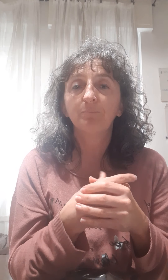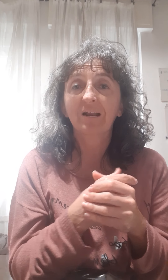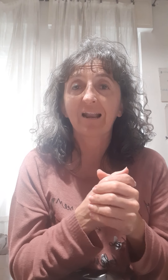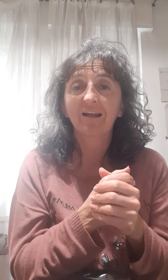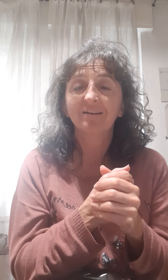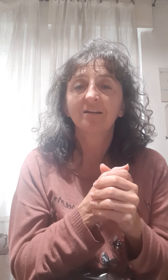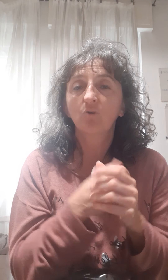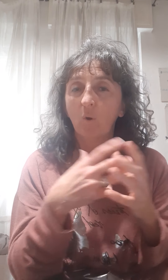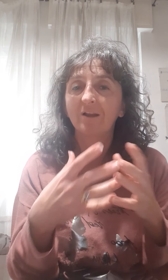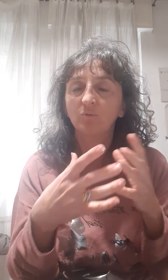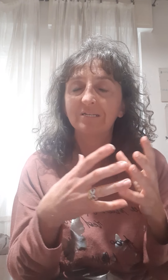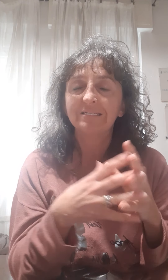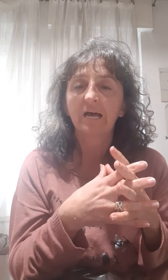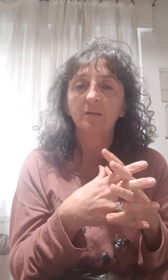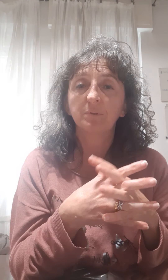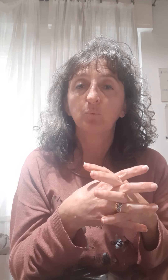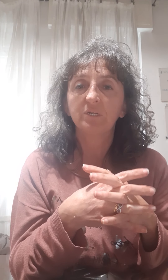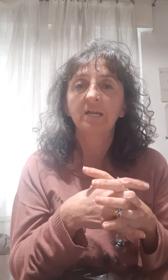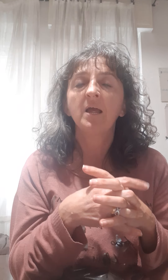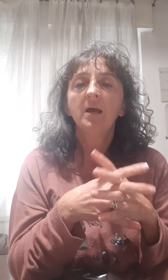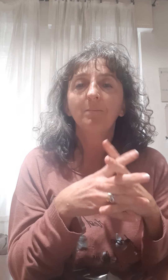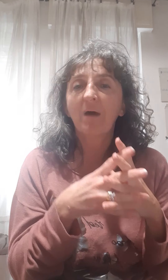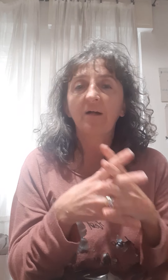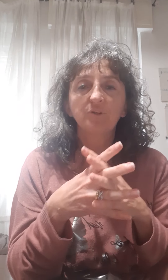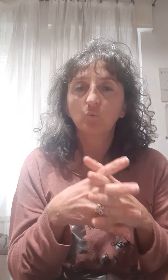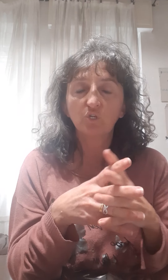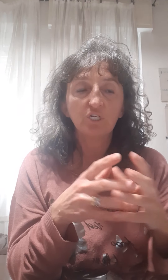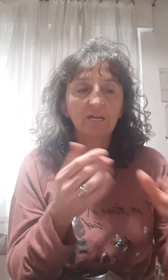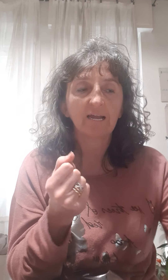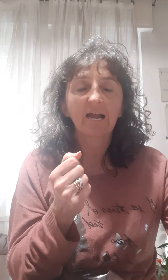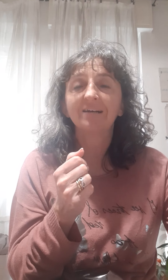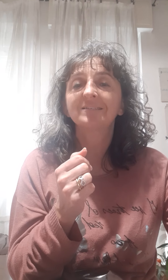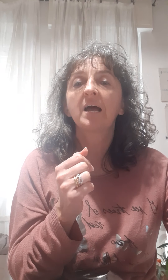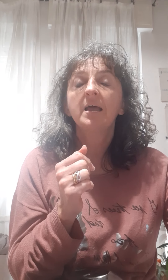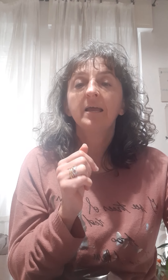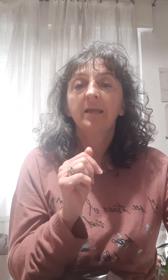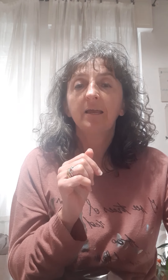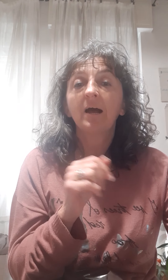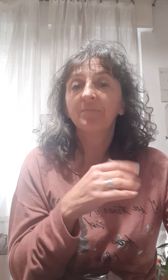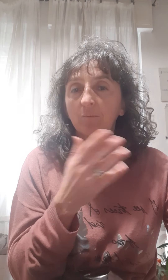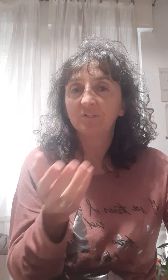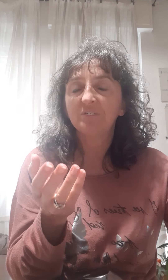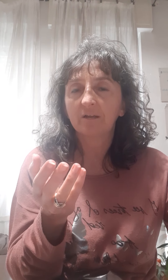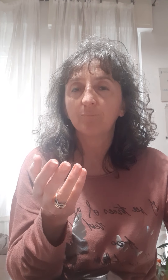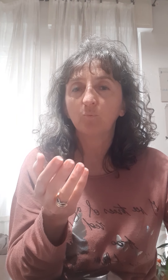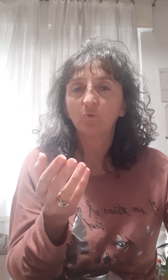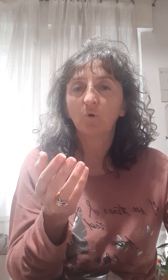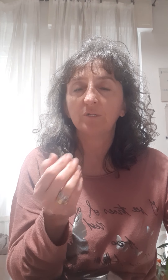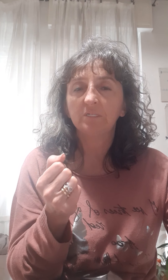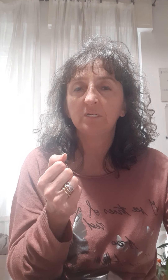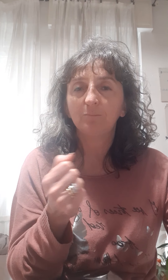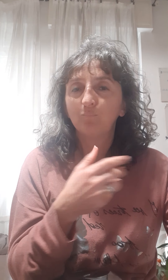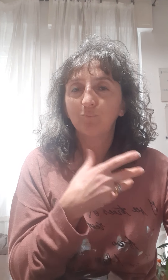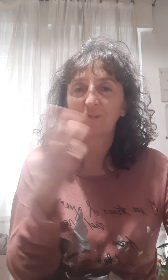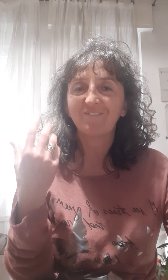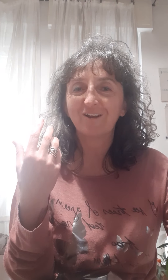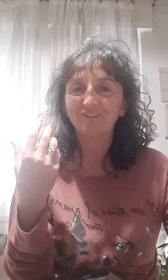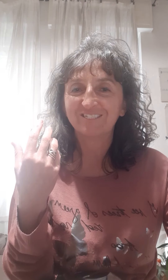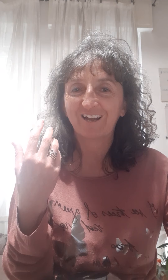parlarne, quale utilizzare per pulire banni, cucina, la casa e andiamo ad evitare appunto di buttare via questa